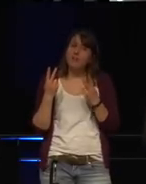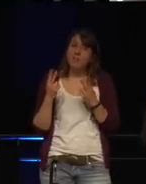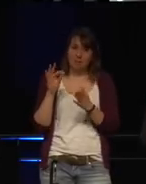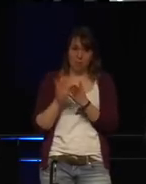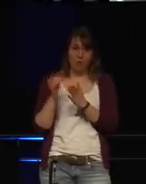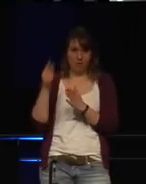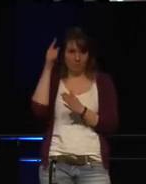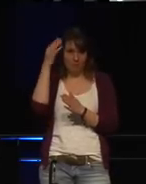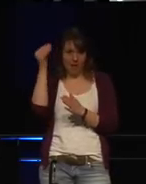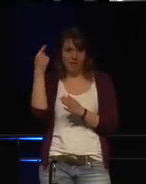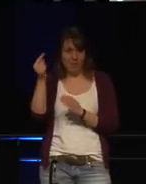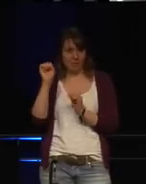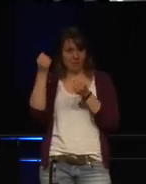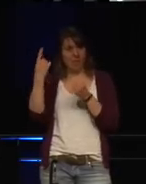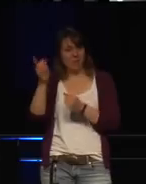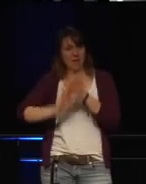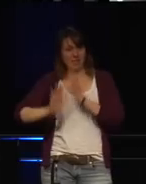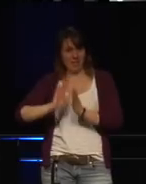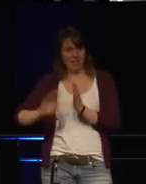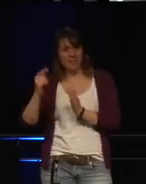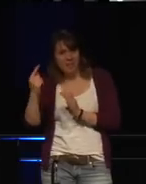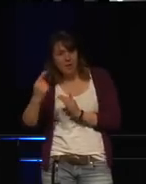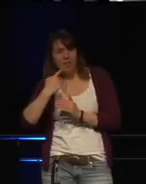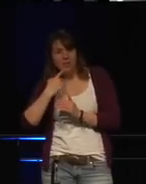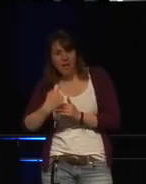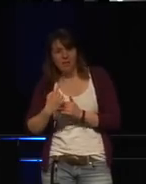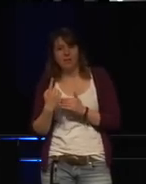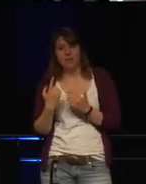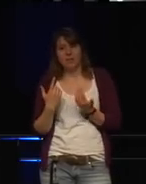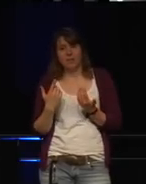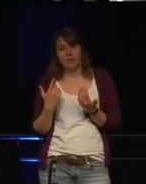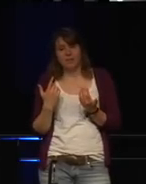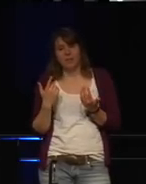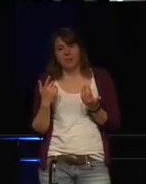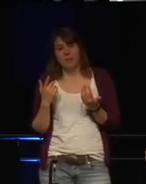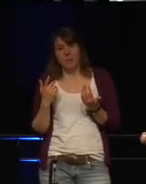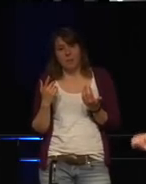Eines der wichtigsten Dinge, die er mir gesagt hat, ist, dass er nicht möchte,